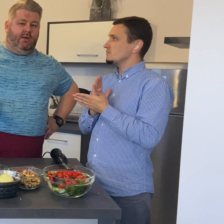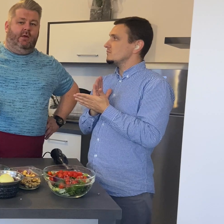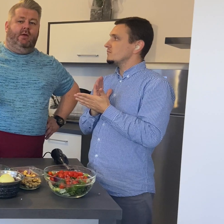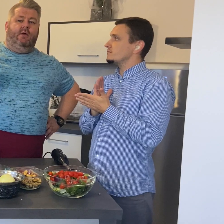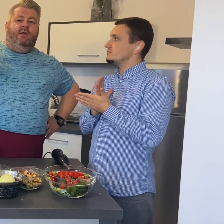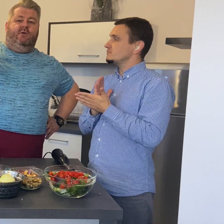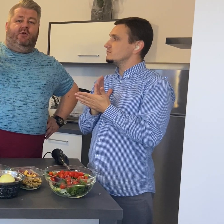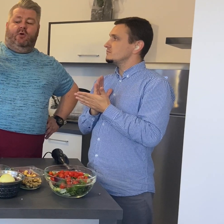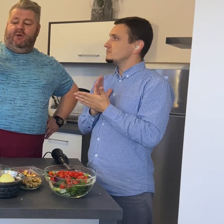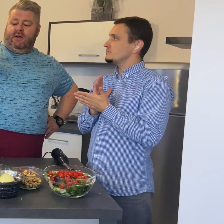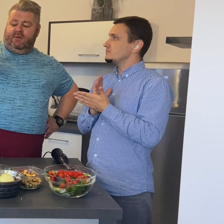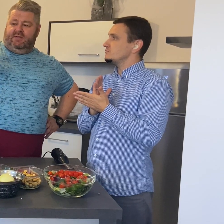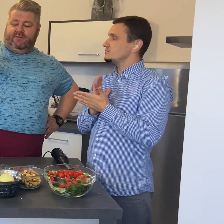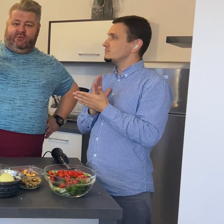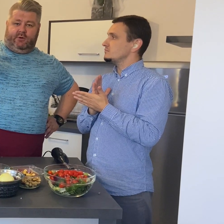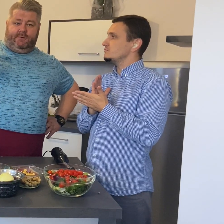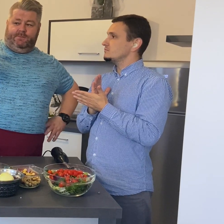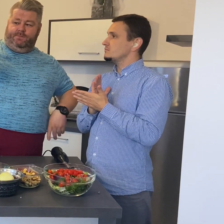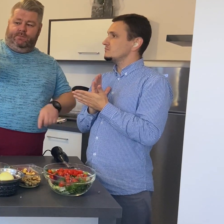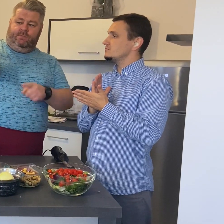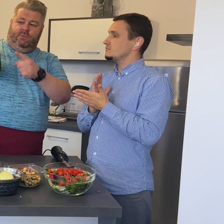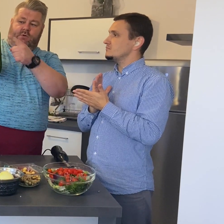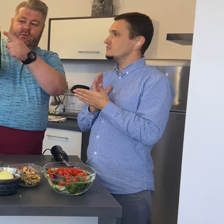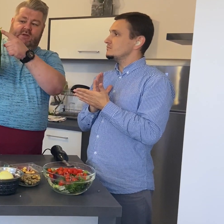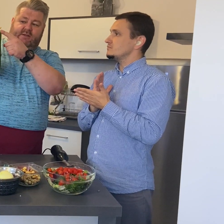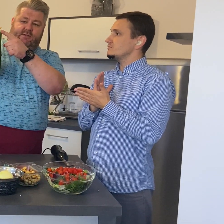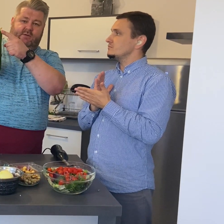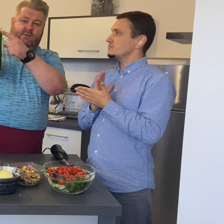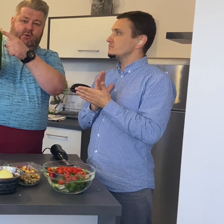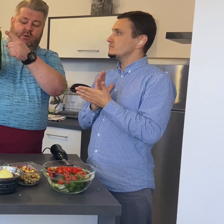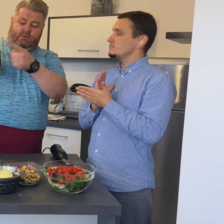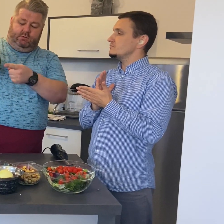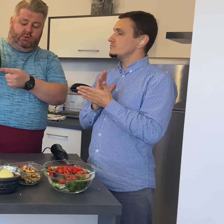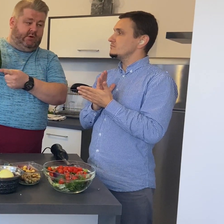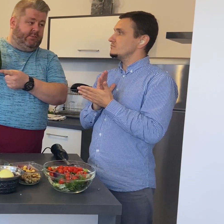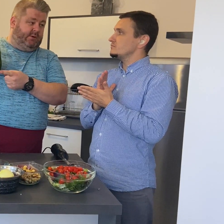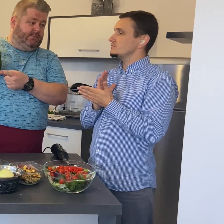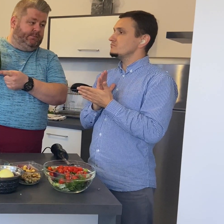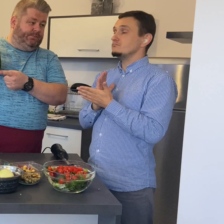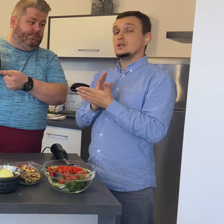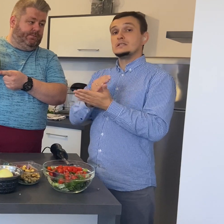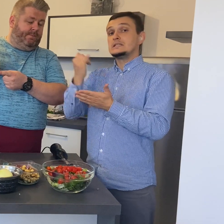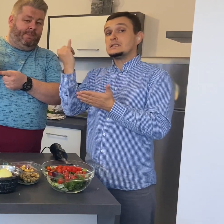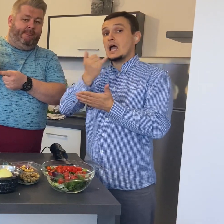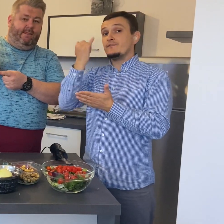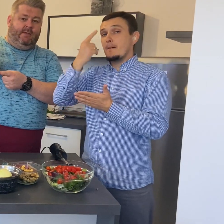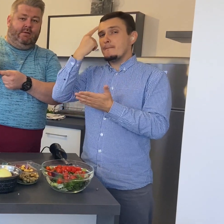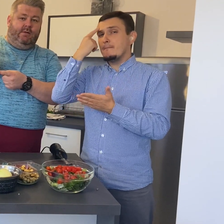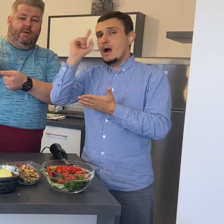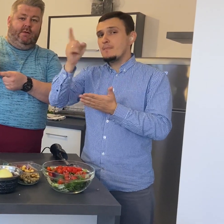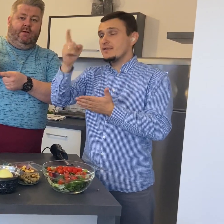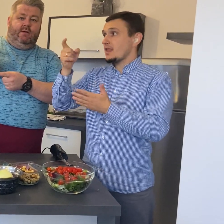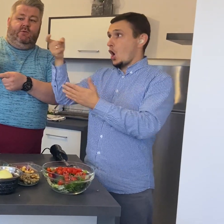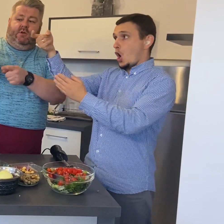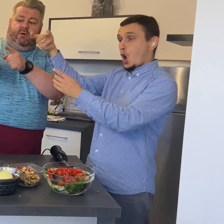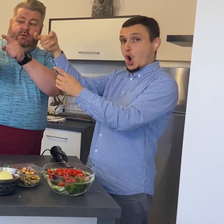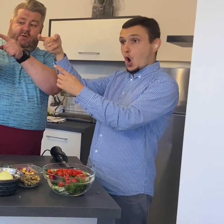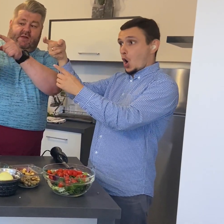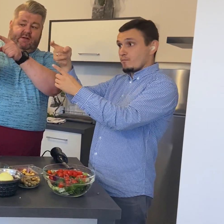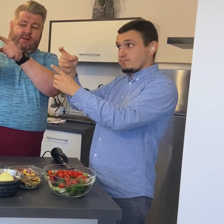że obieramy zawsze od jasnej strony do ciemnej. Czyli od kwiatka